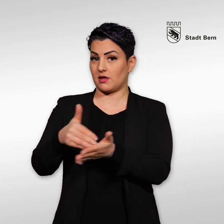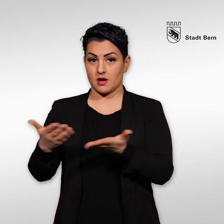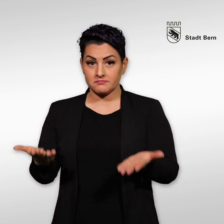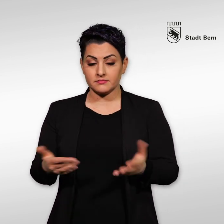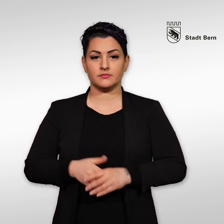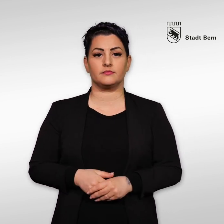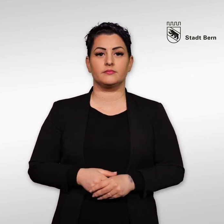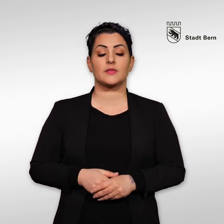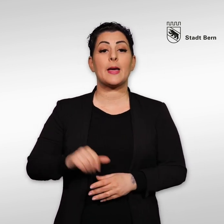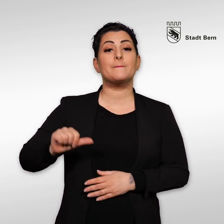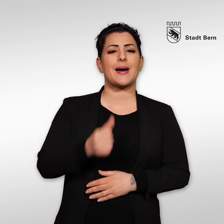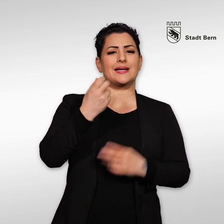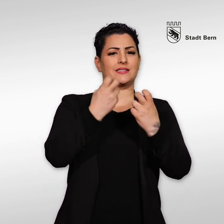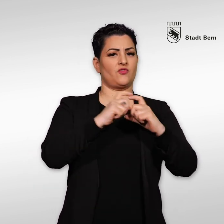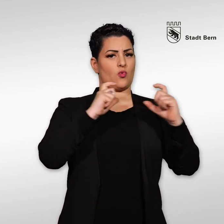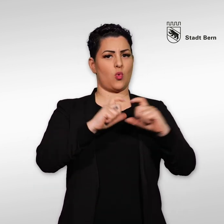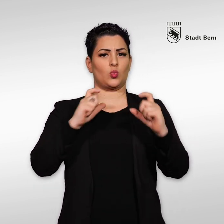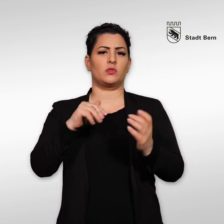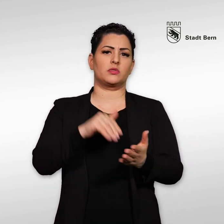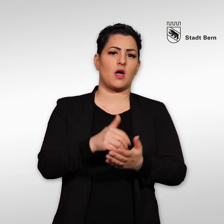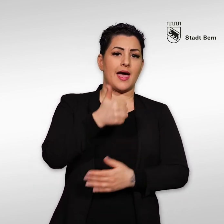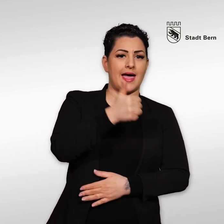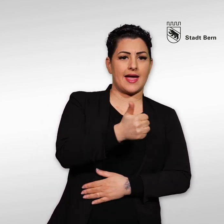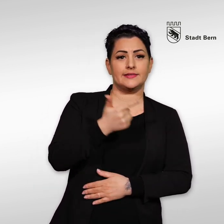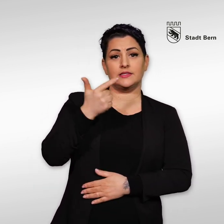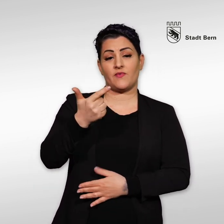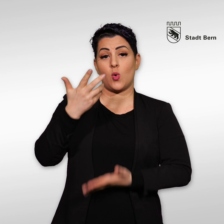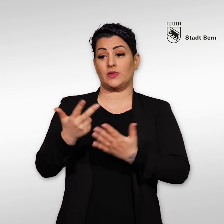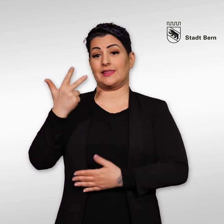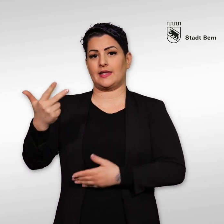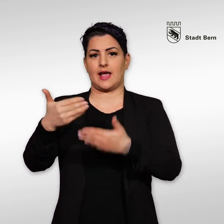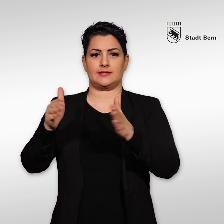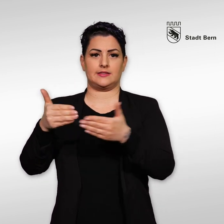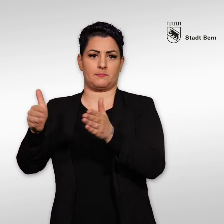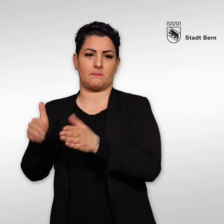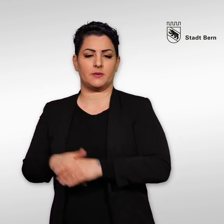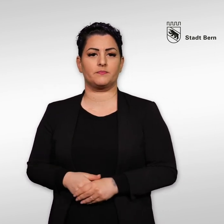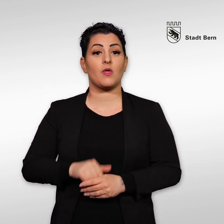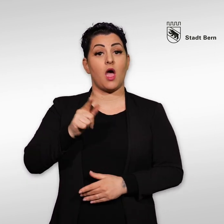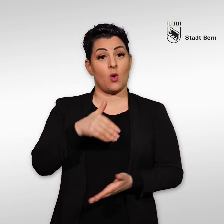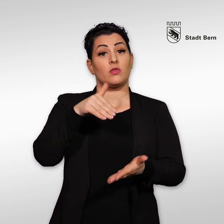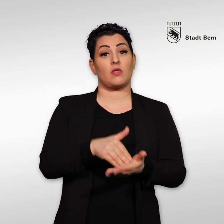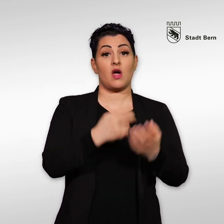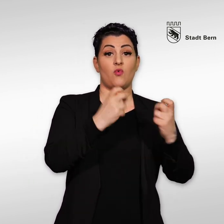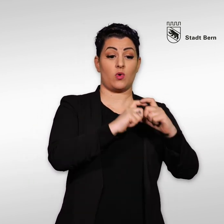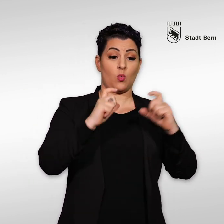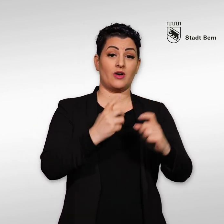Die meisten Wohnungen haben ein, zwei oder drei Zimmer. Es gibt auch Wohnungen mit vier,